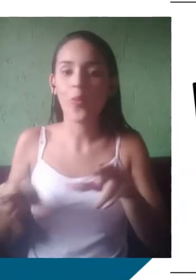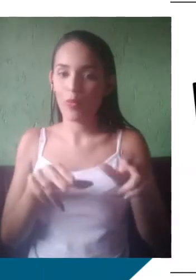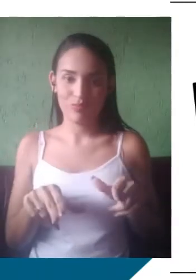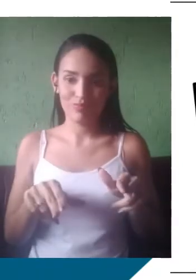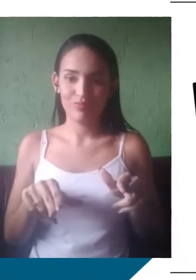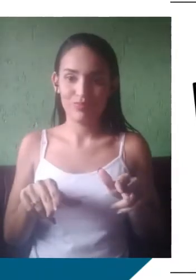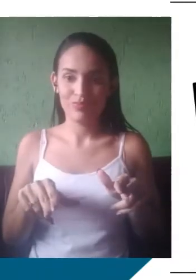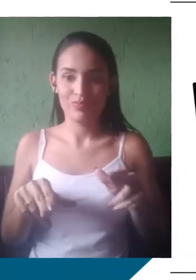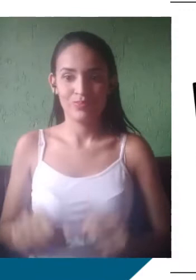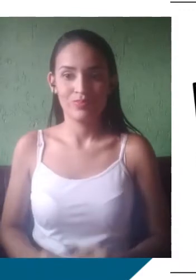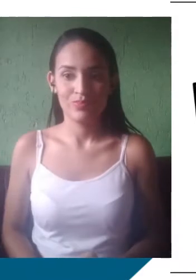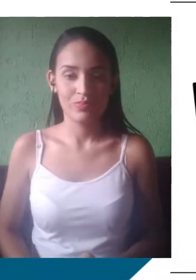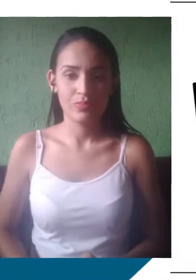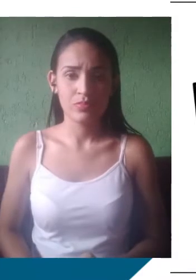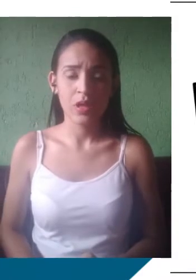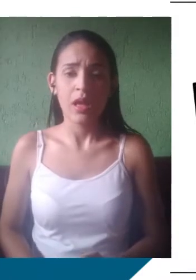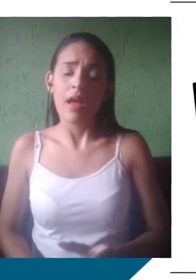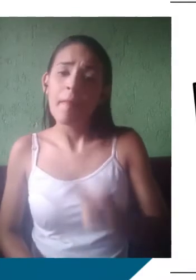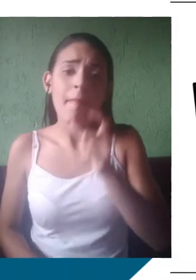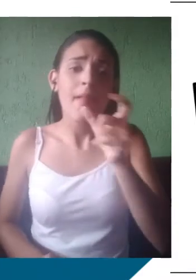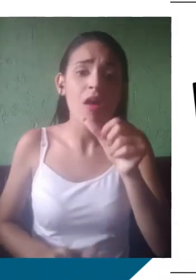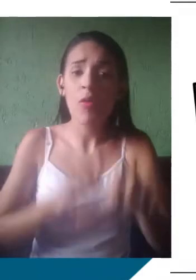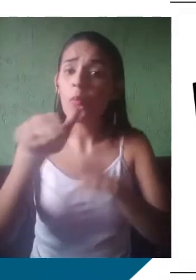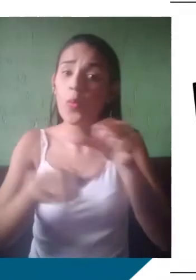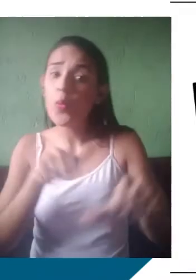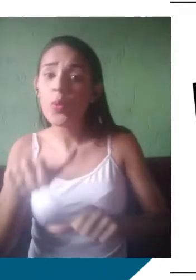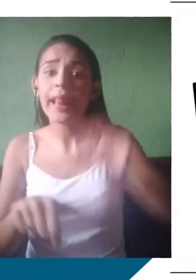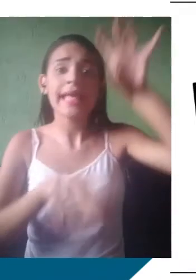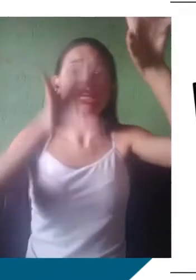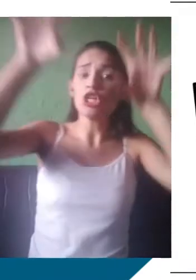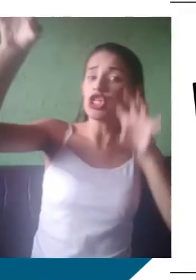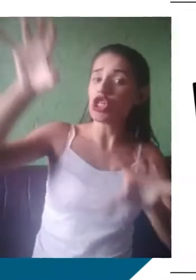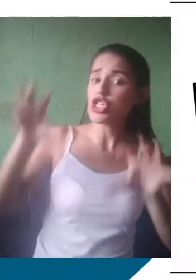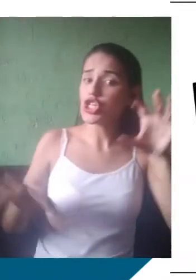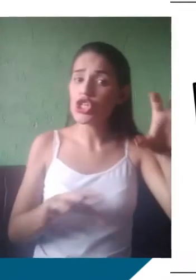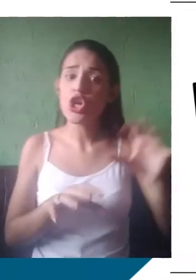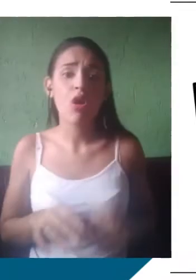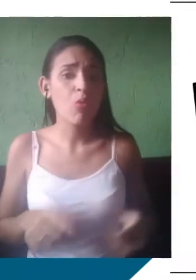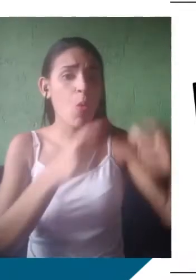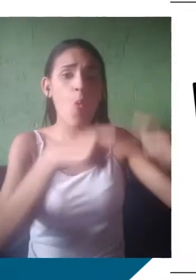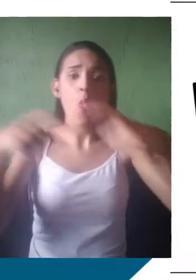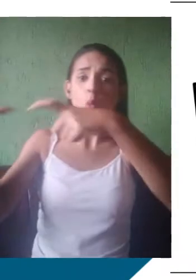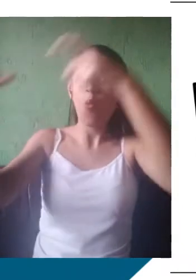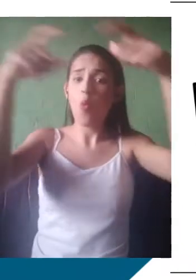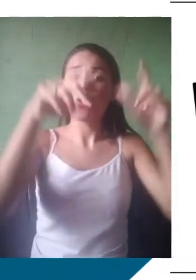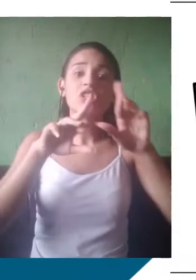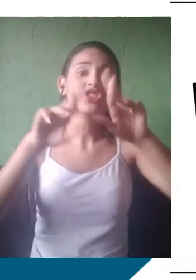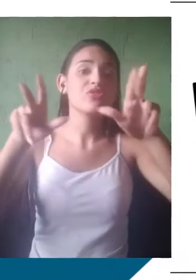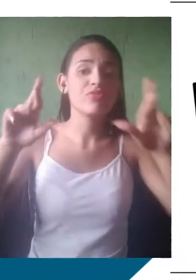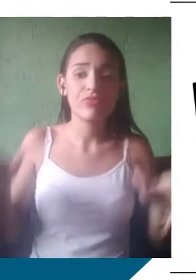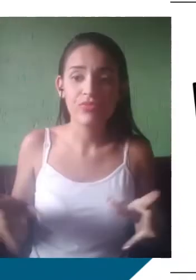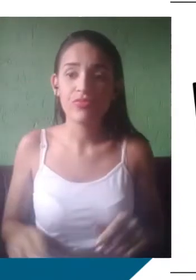estilísticos, sociais. Então, na sincronia, são aquelas variações que estão ocorrendo agora. Se eu pego o